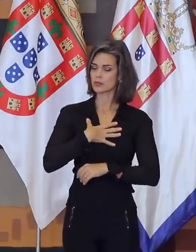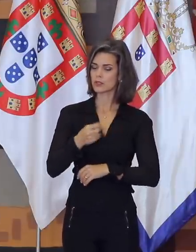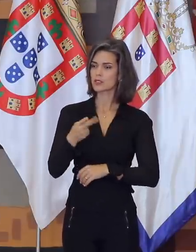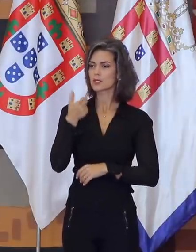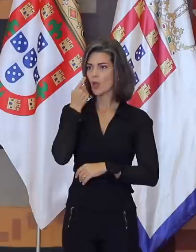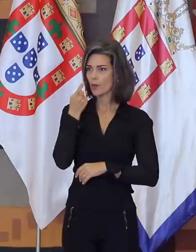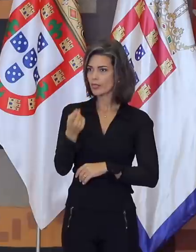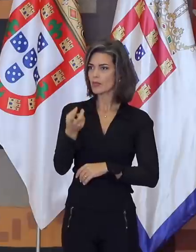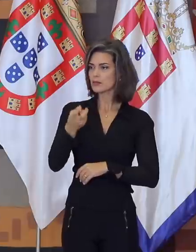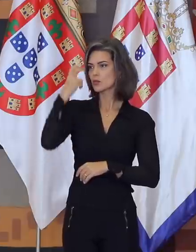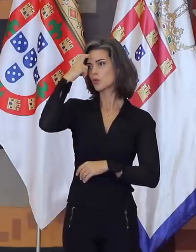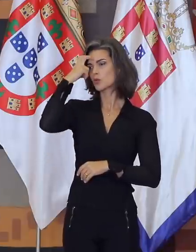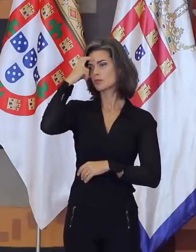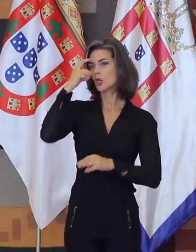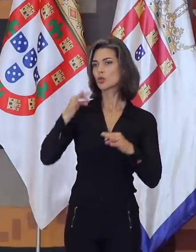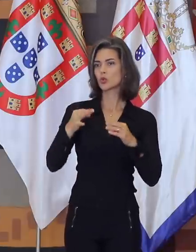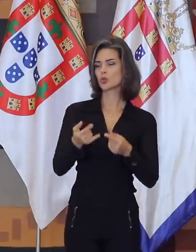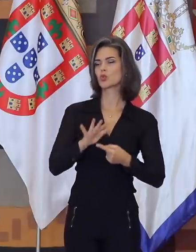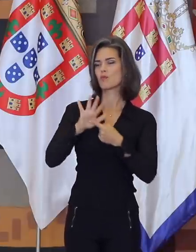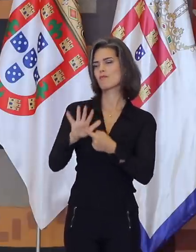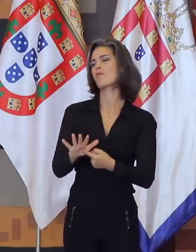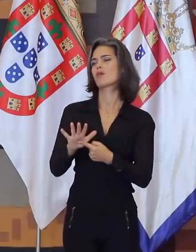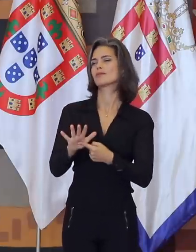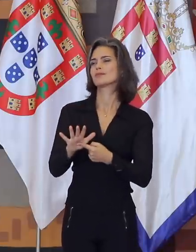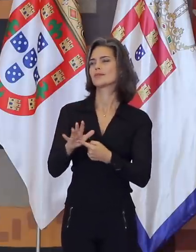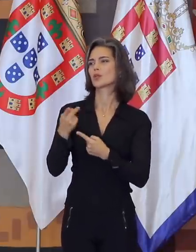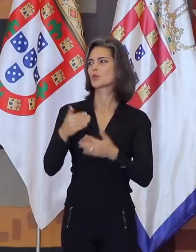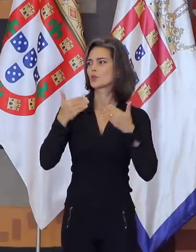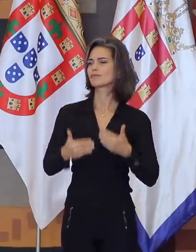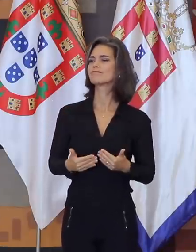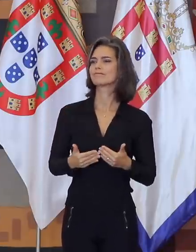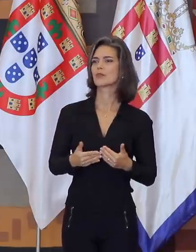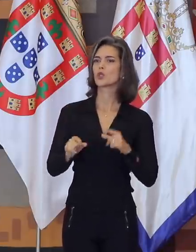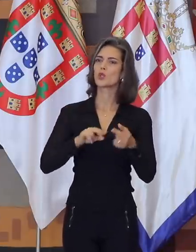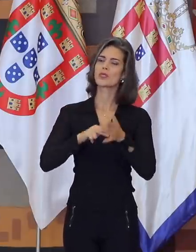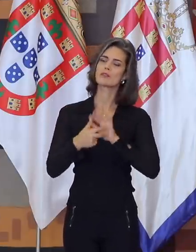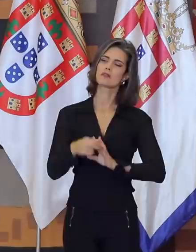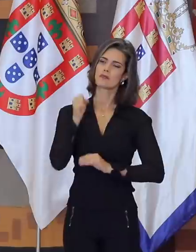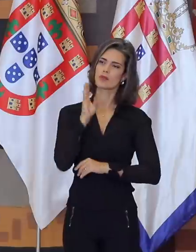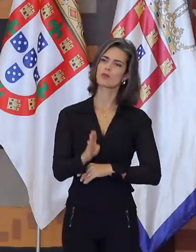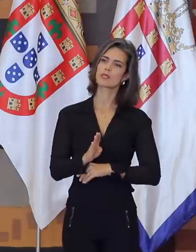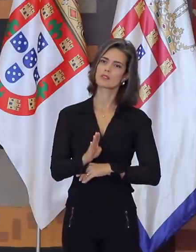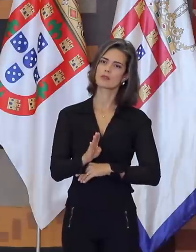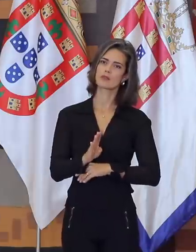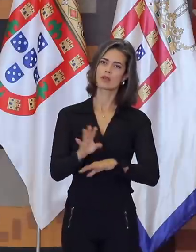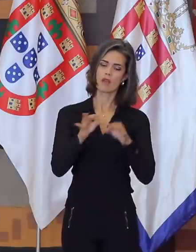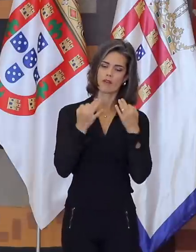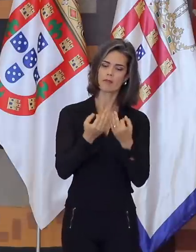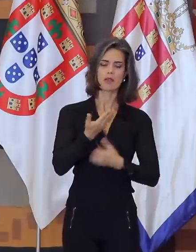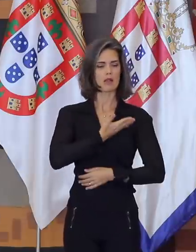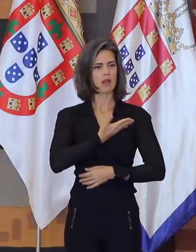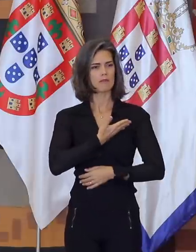interesses culturais se refletirão na projeção do que é o Brasil. A família e os